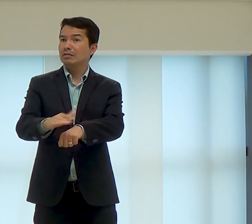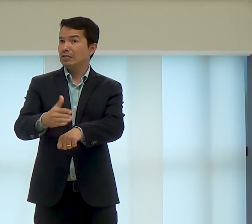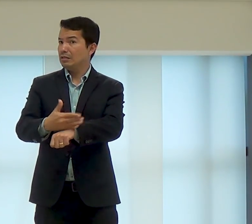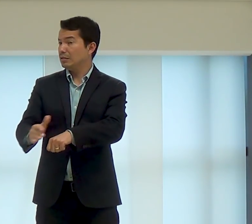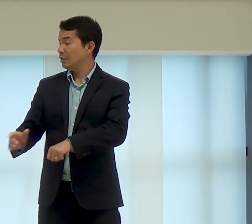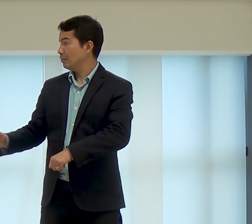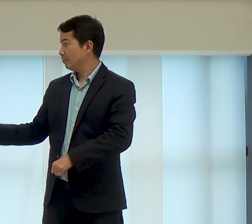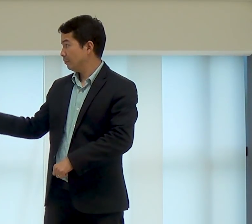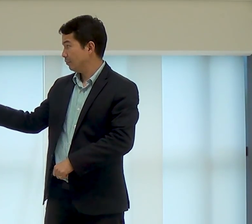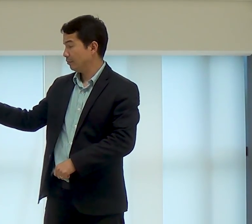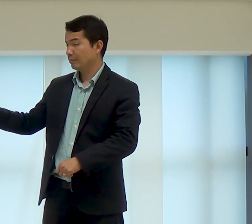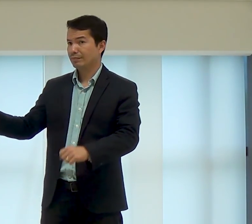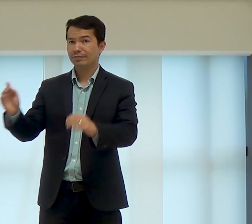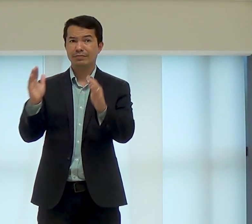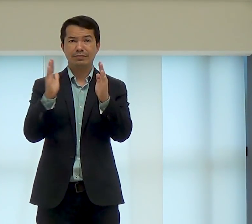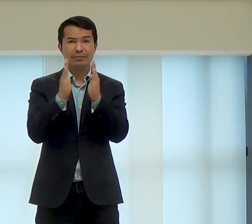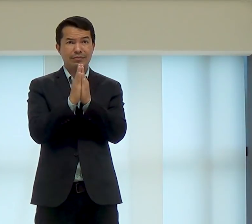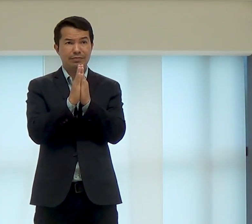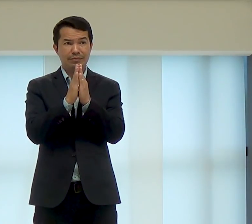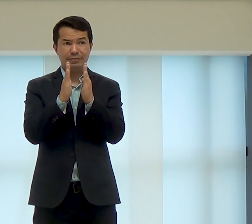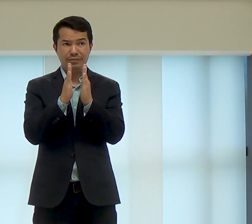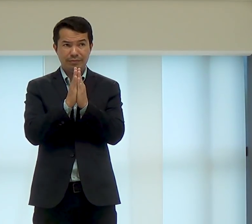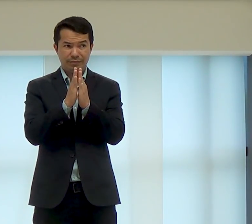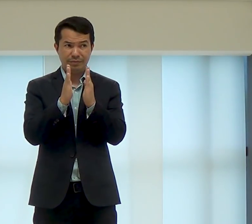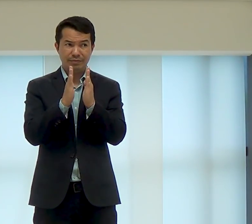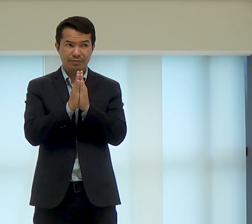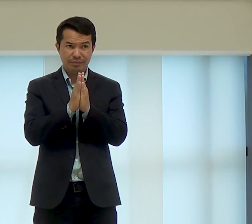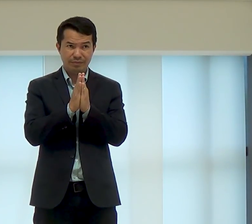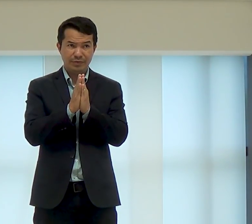esse é um exercício, uma prática, oração,